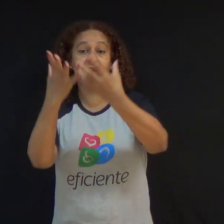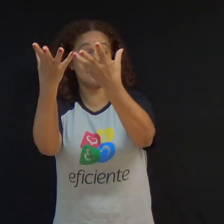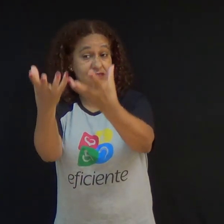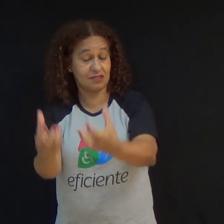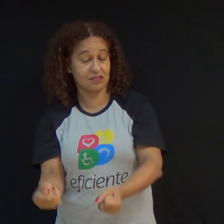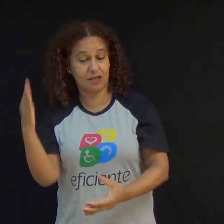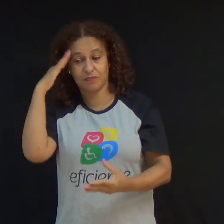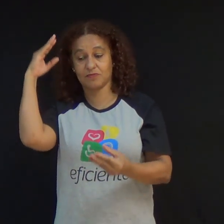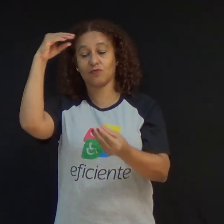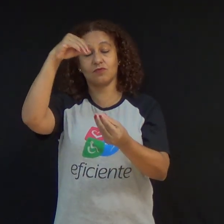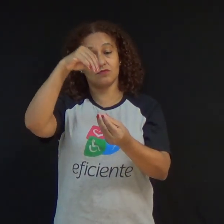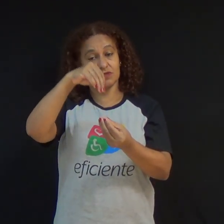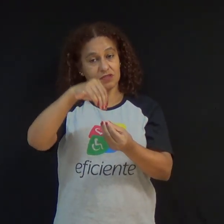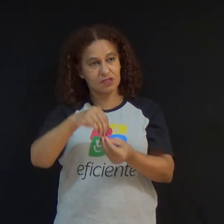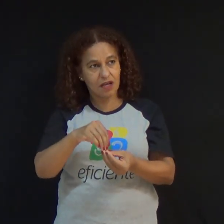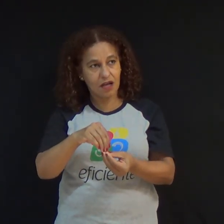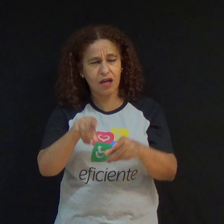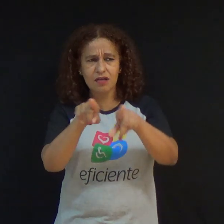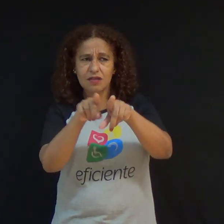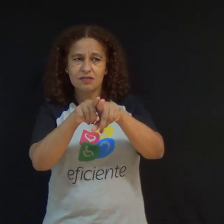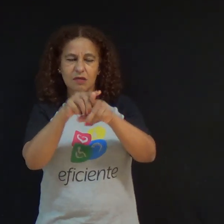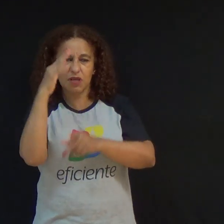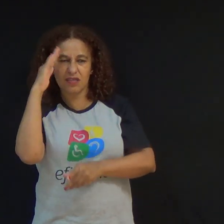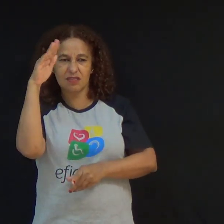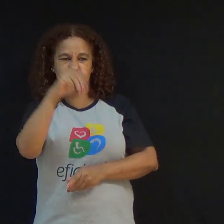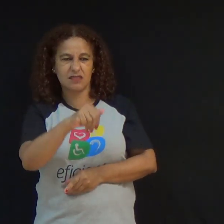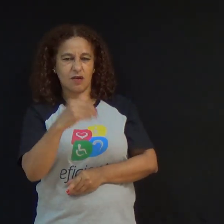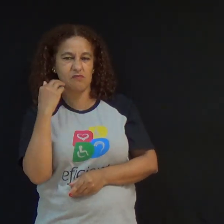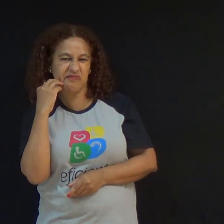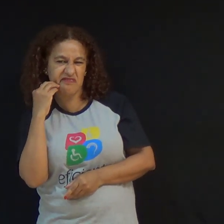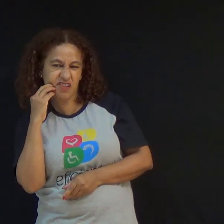até mesmo os defeitos e aquilo que não gostamos nas pessoas que convivemos. 2